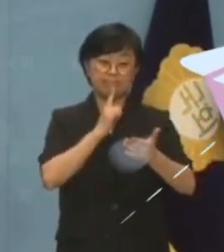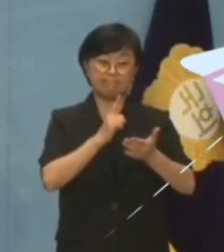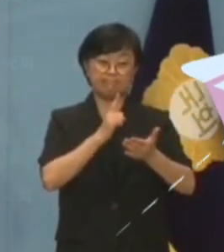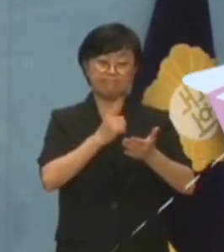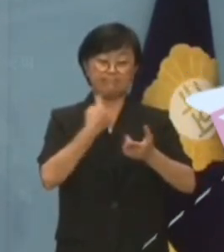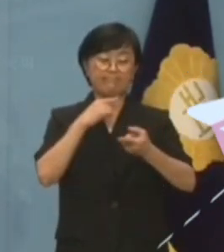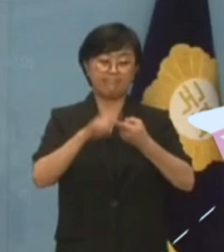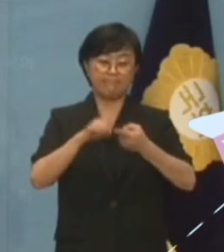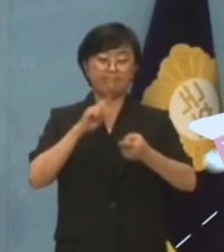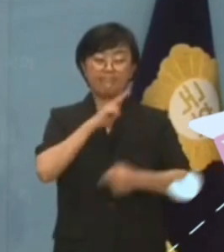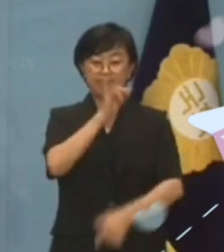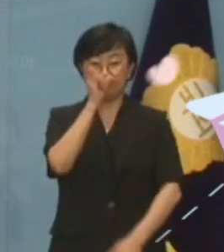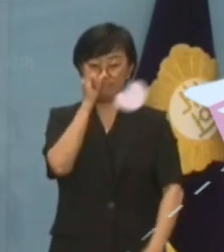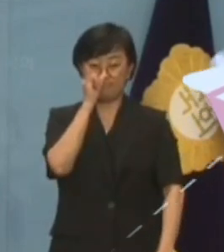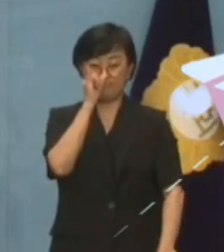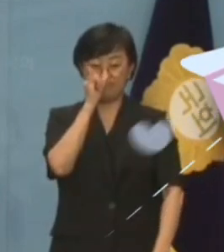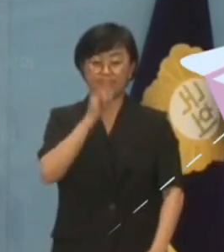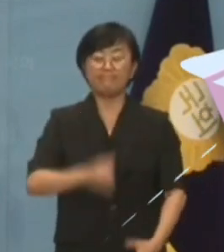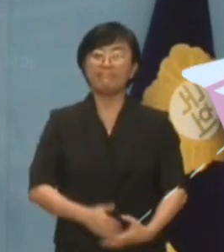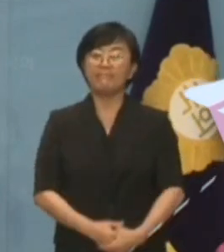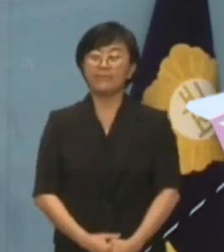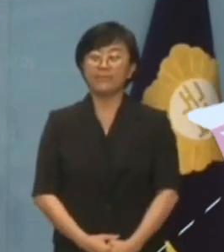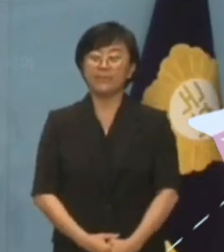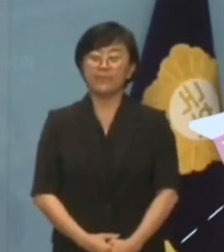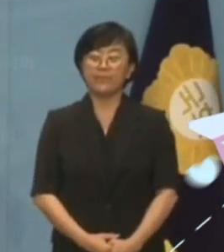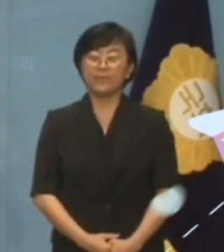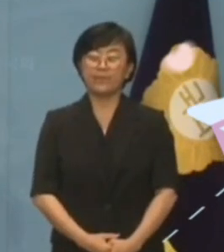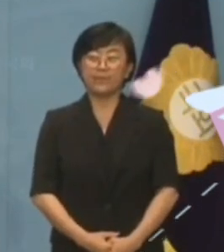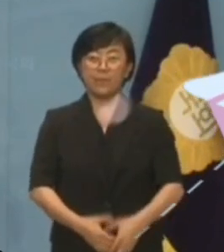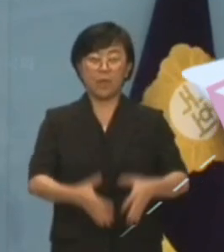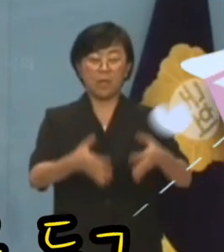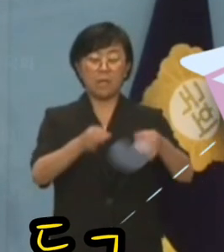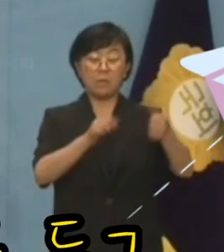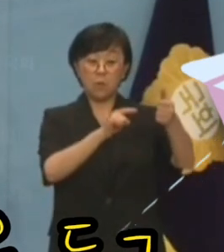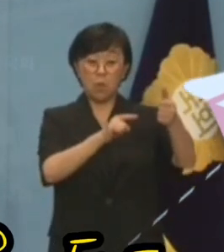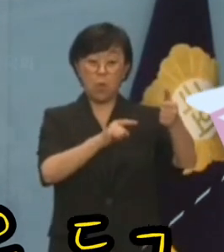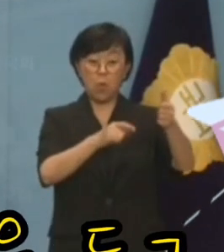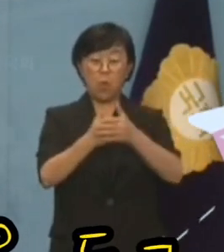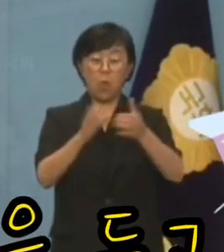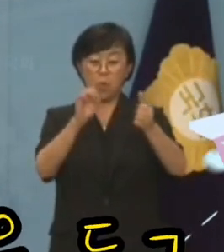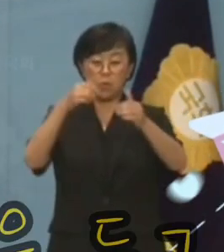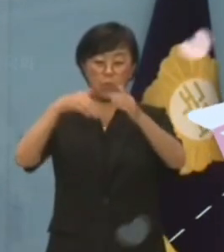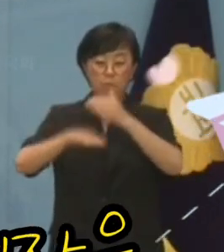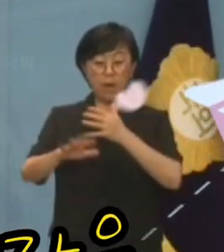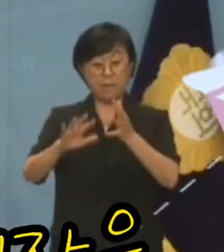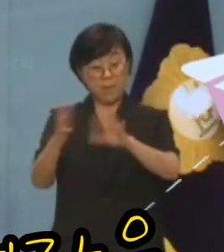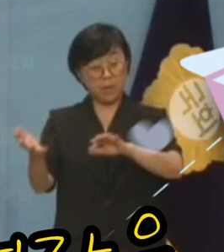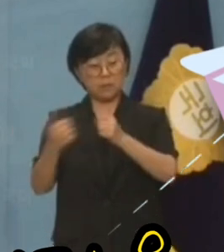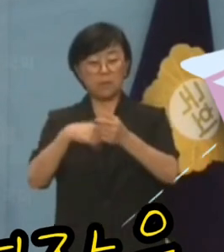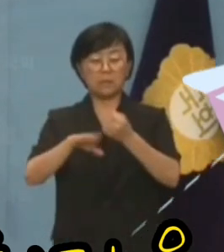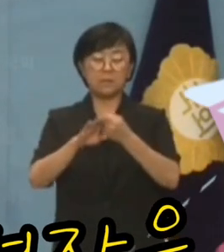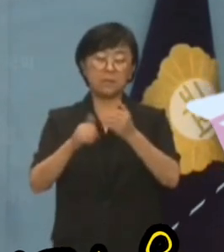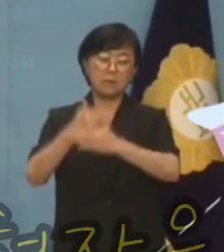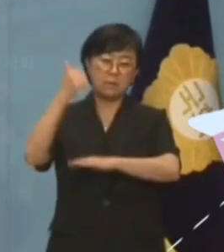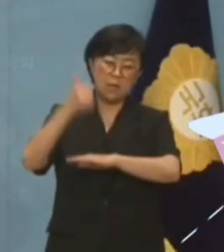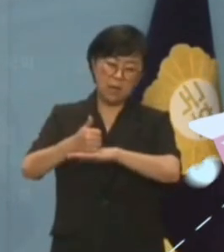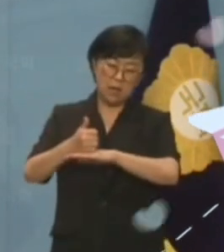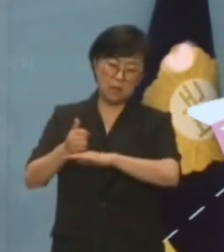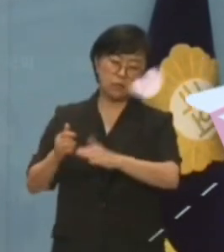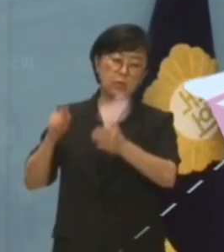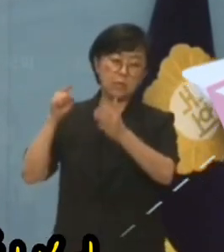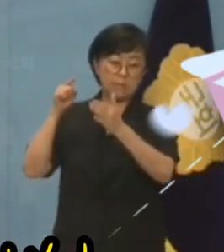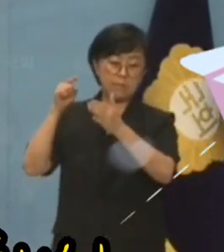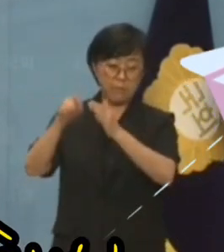합리적 의심을 거두기 어렵습니다. 김 지사는 오송 참사 소식을 듣고 한참 뒤에야 현장을